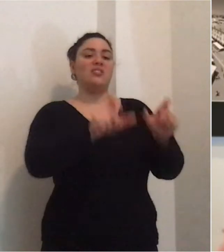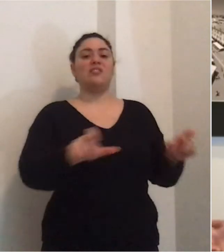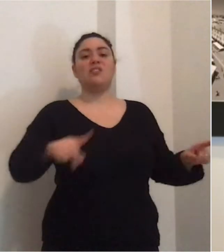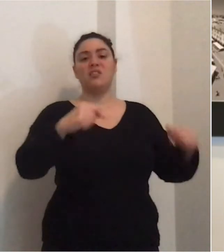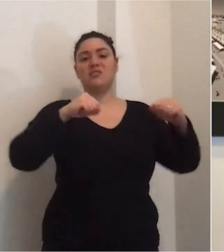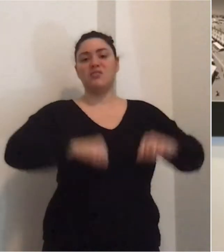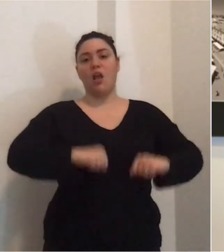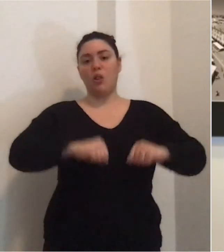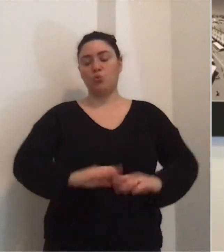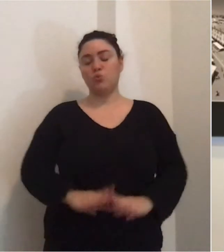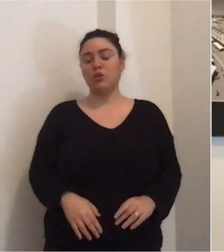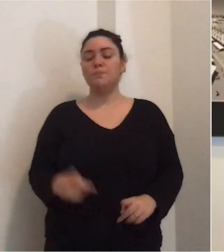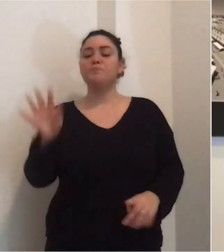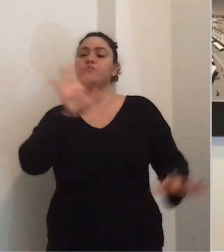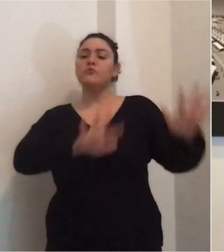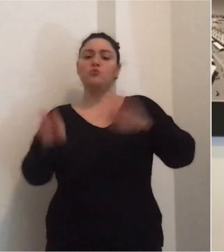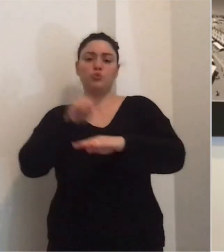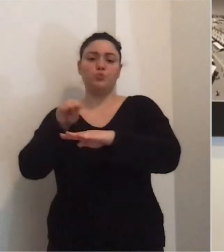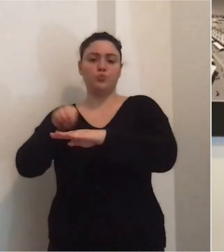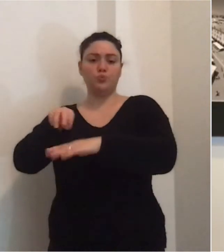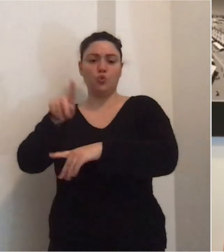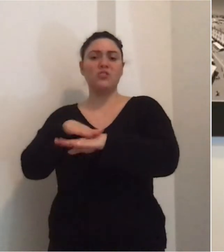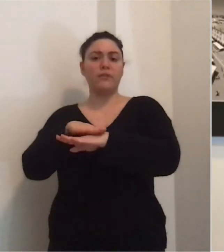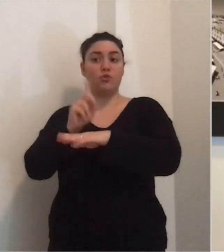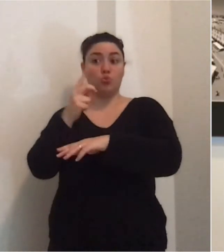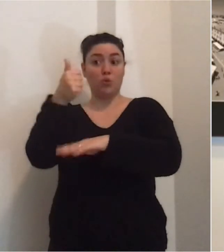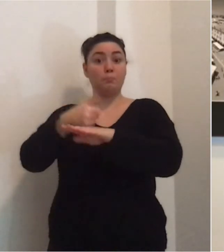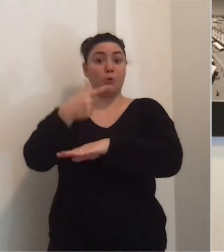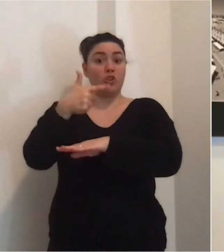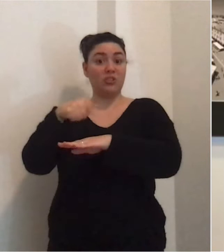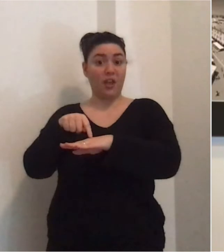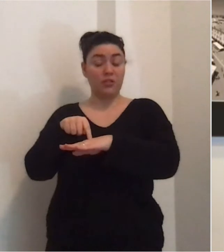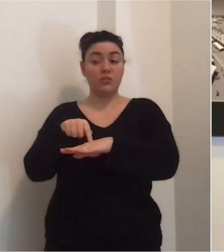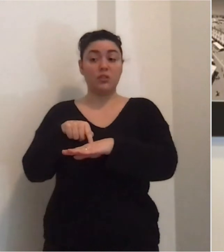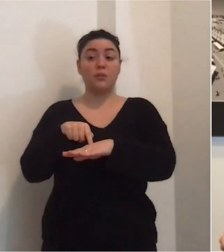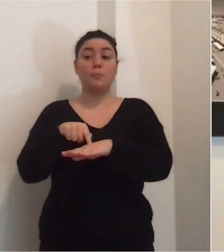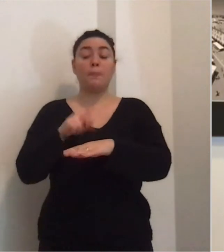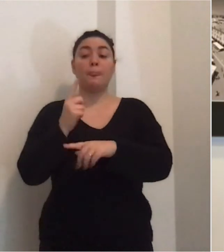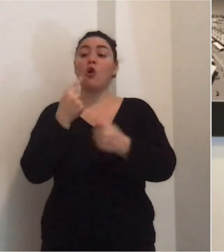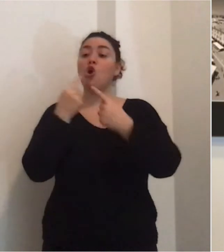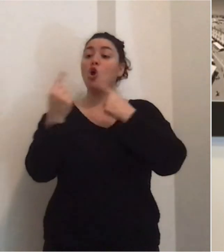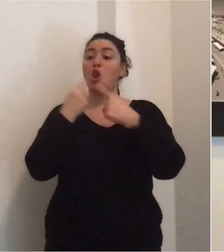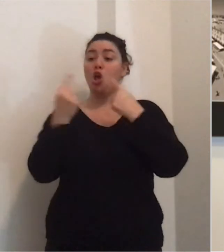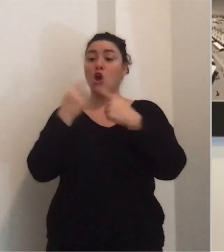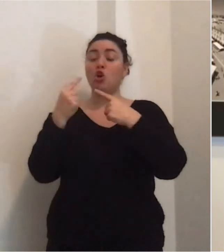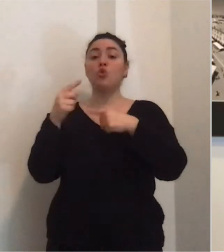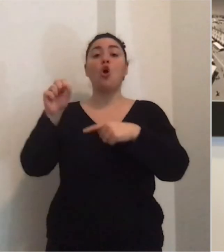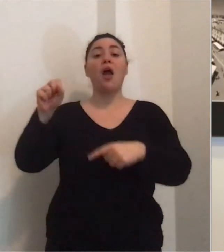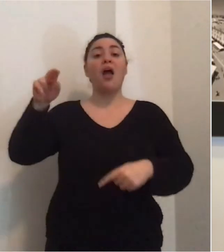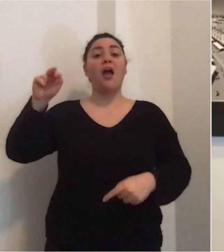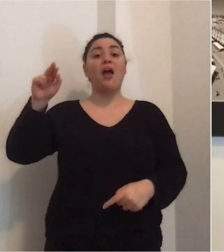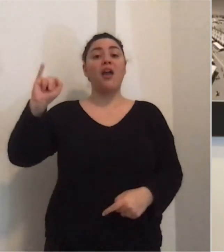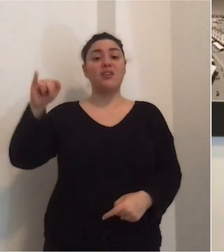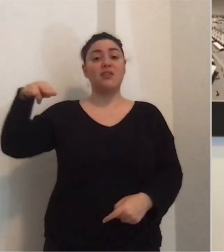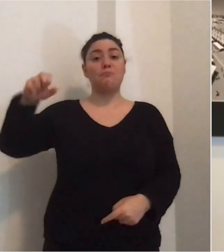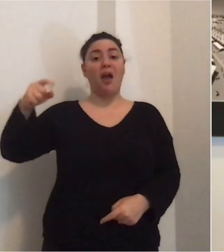cittadini. Vi do ulteriori informazioni di servizio, questa è importante, da un colloquio